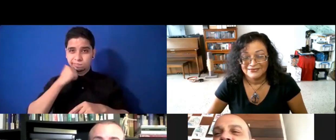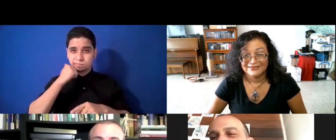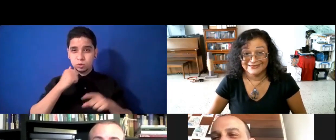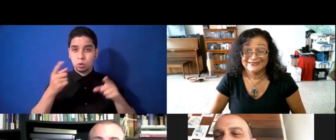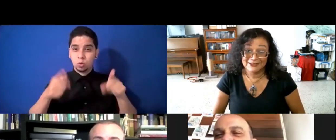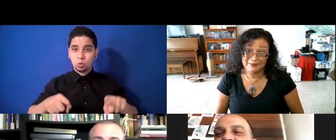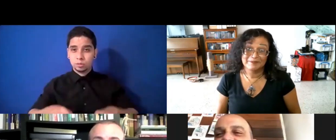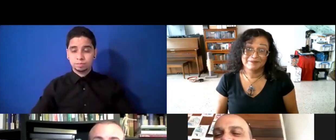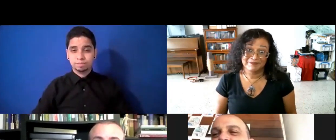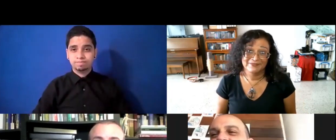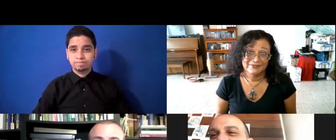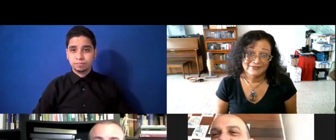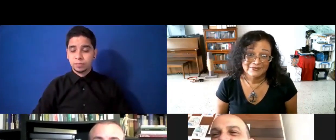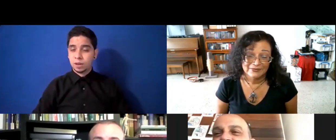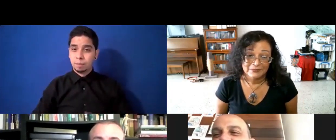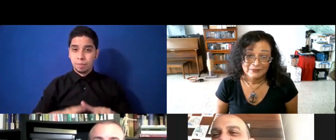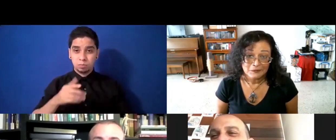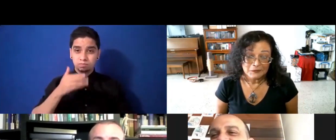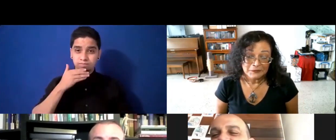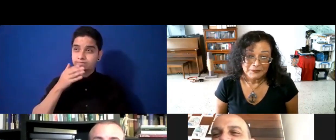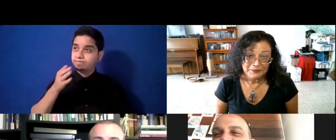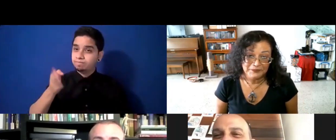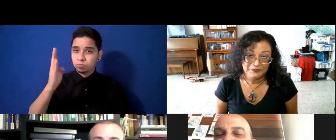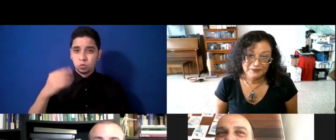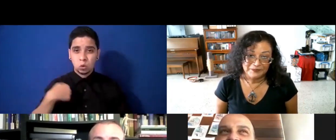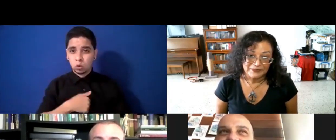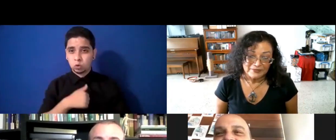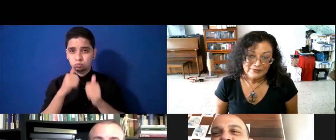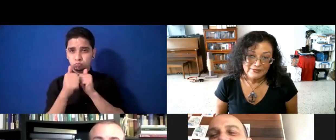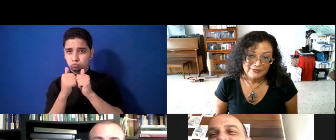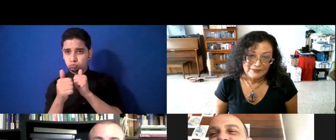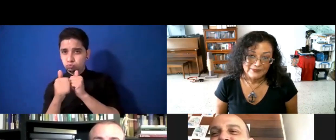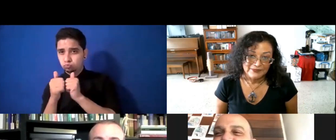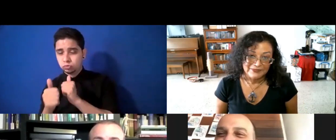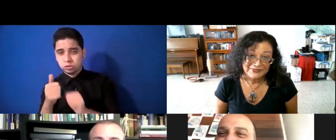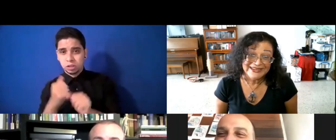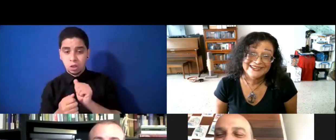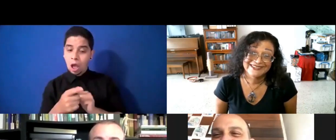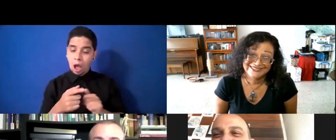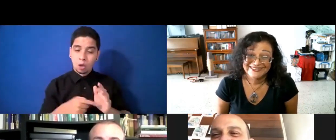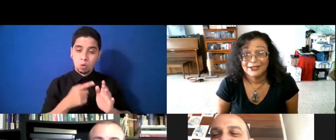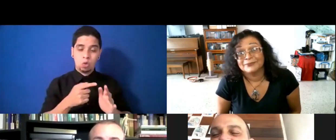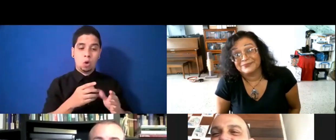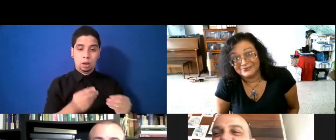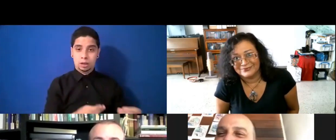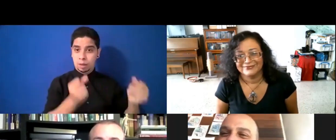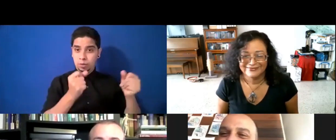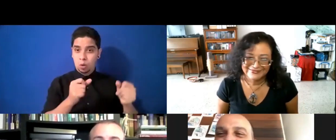Y, gracias a Dios, pues, los sobrepasamos uno más rápido, otro no tan rápido, pero